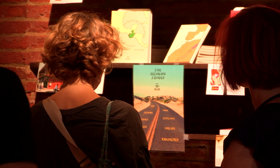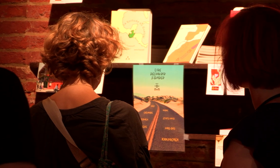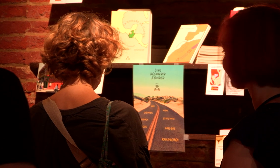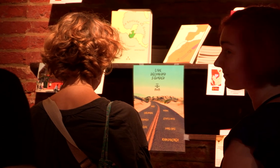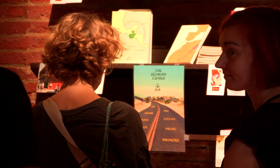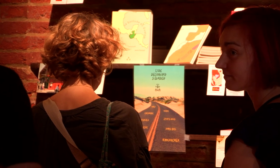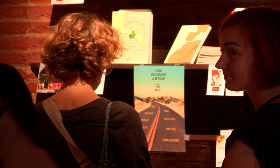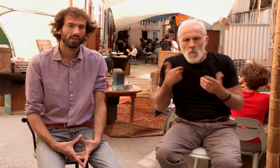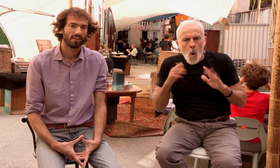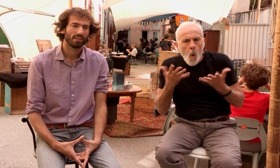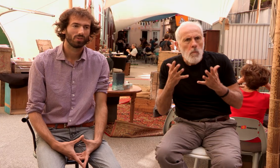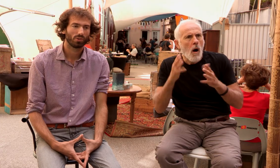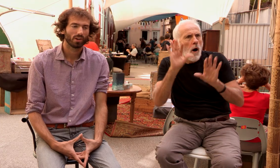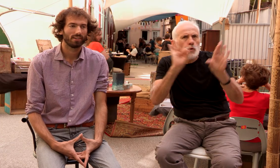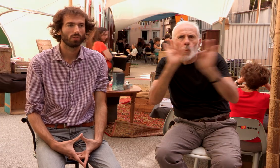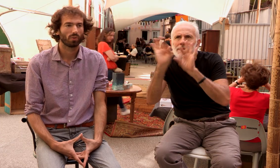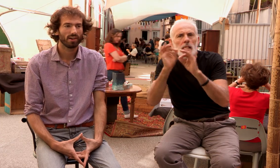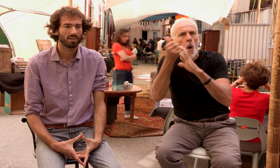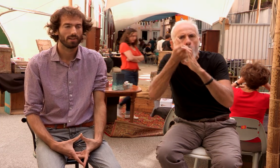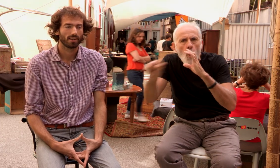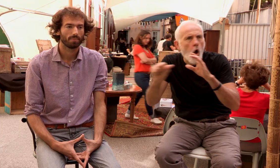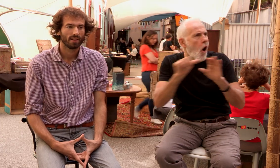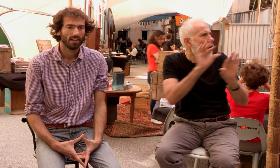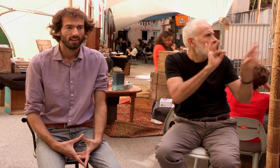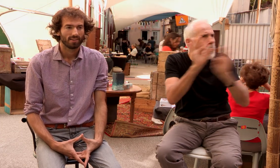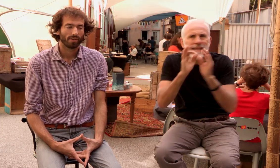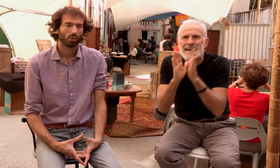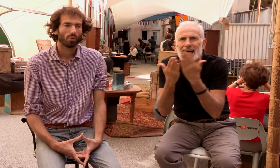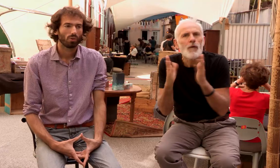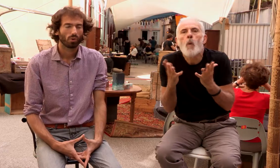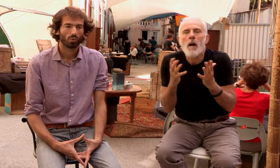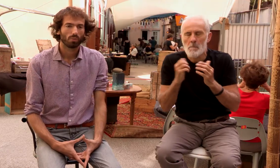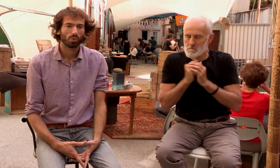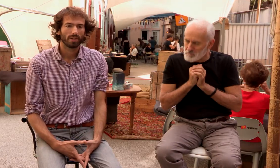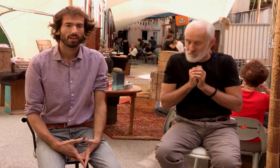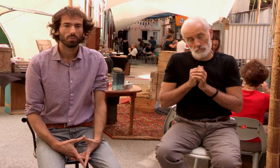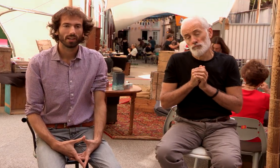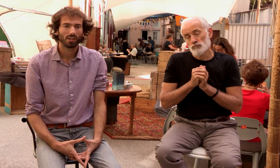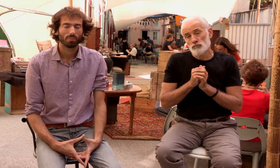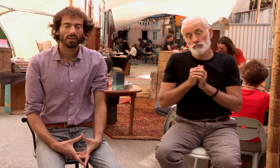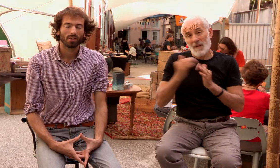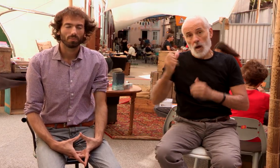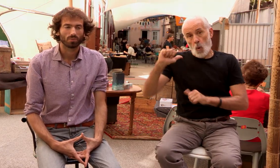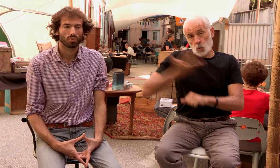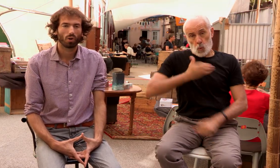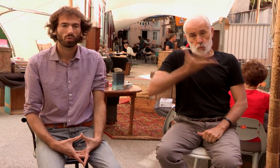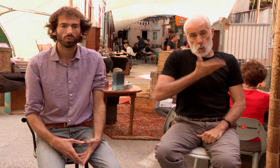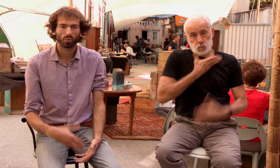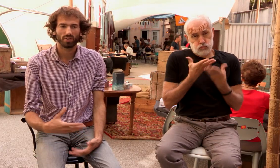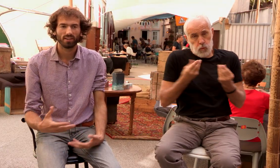Alors, au niveau du choix des auteurs et des ouvrages, c'est vrai qu'on en reçoit beaucoup de manière numérique, mais je me rends au fil